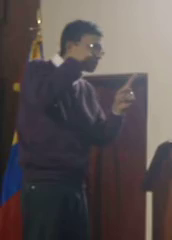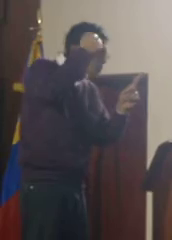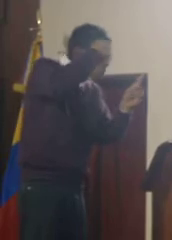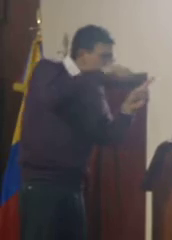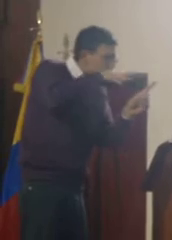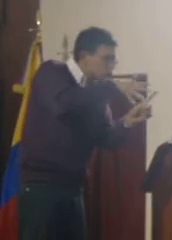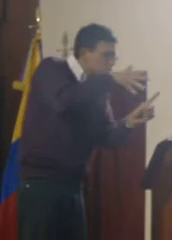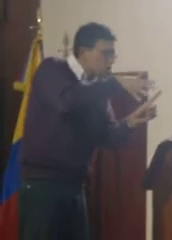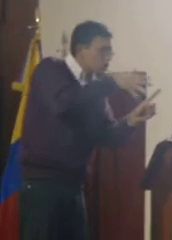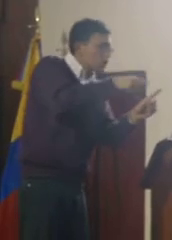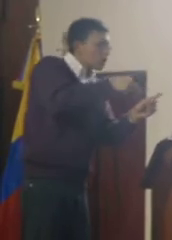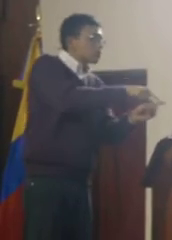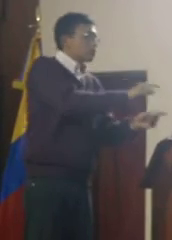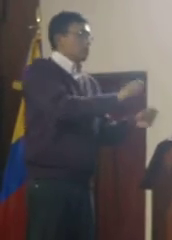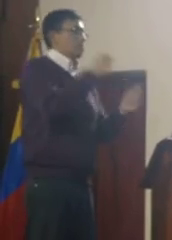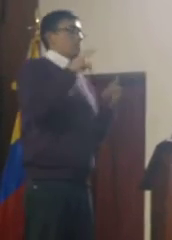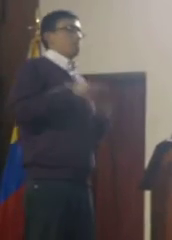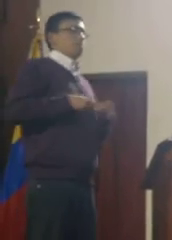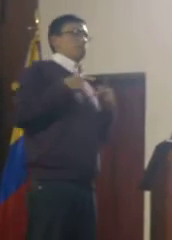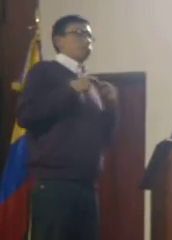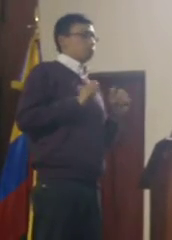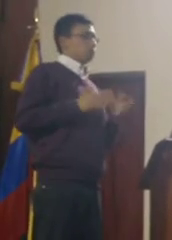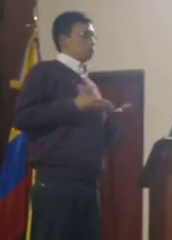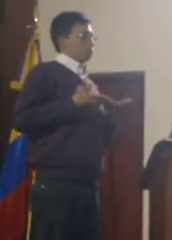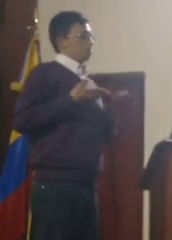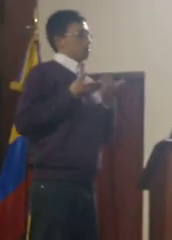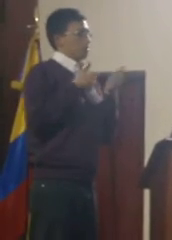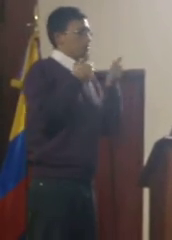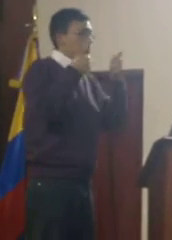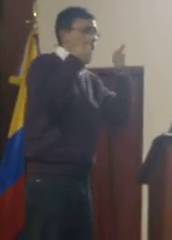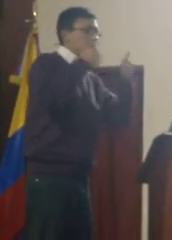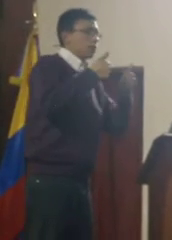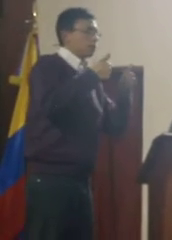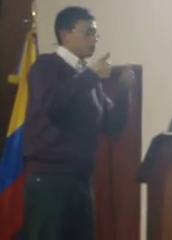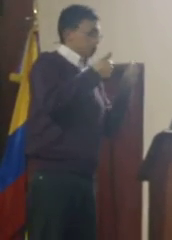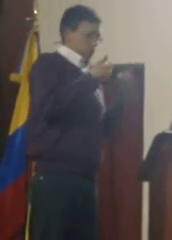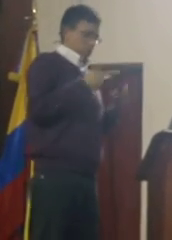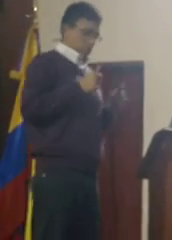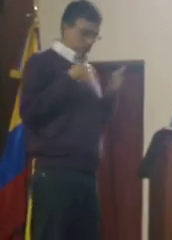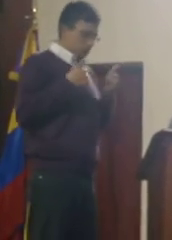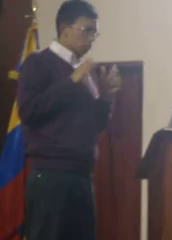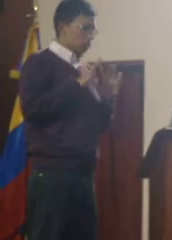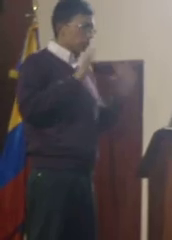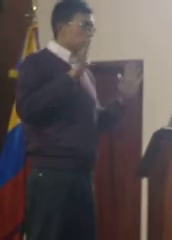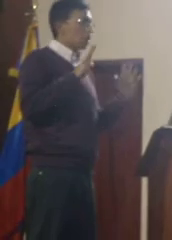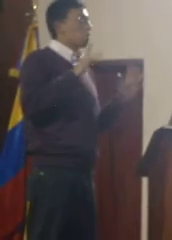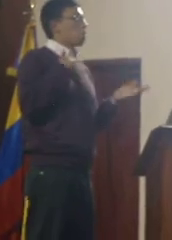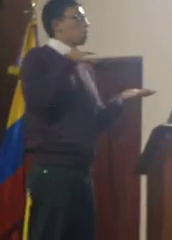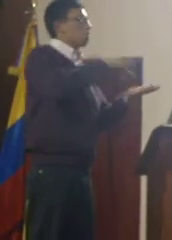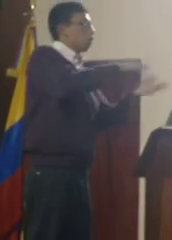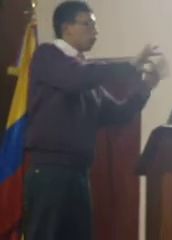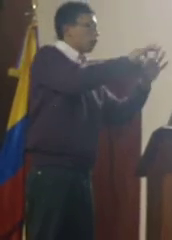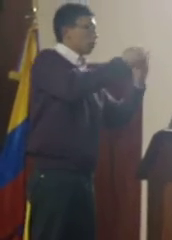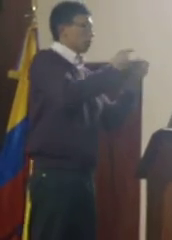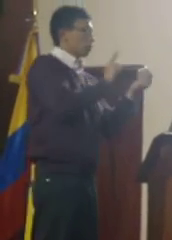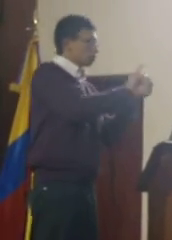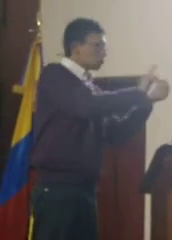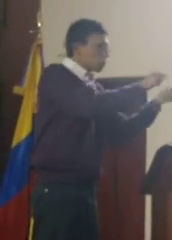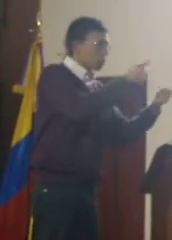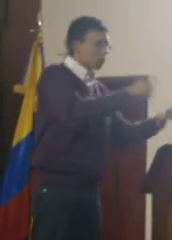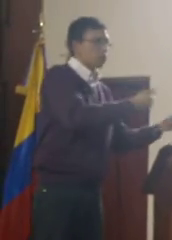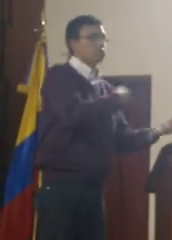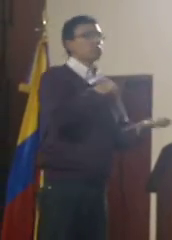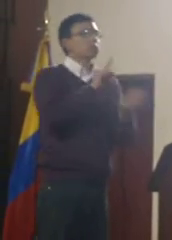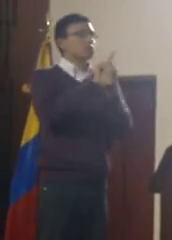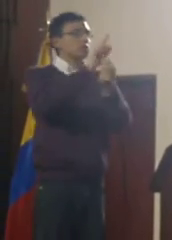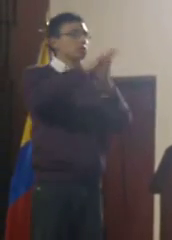calidad de vida y la fea integración de las personas con discapacidad al medio familiar, social y discapacidad. Está articulada en el